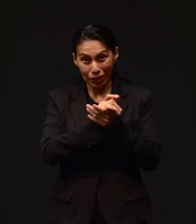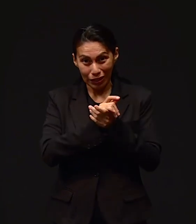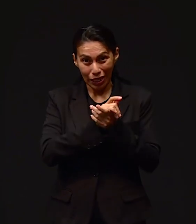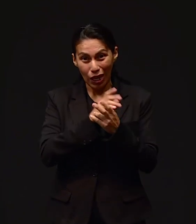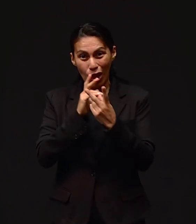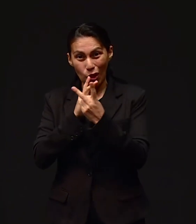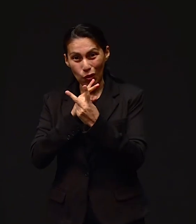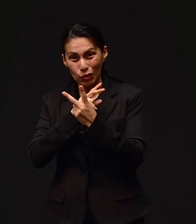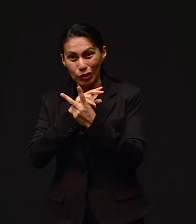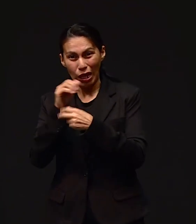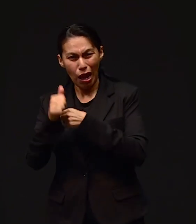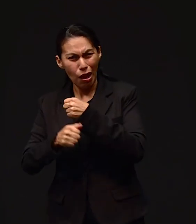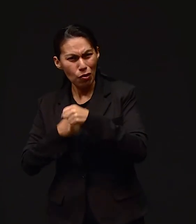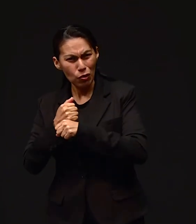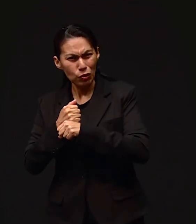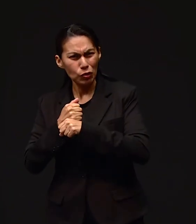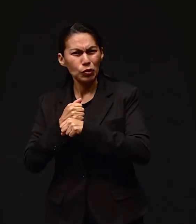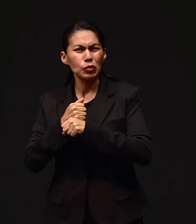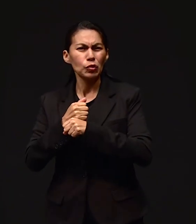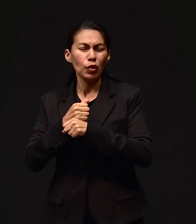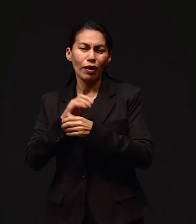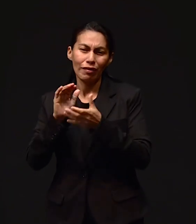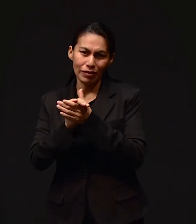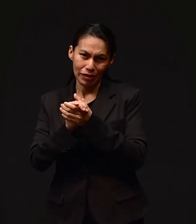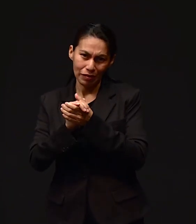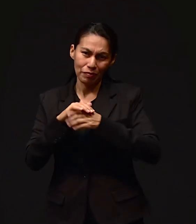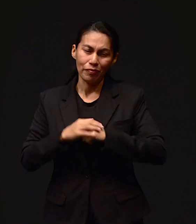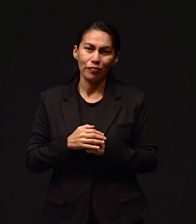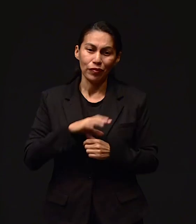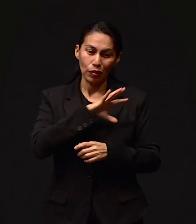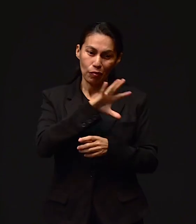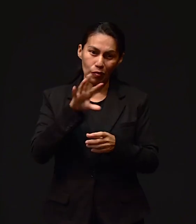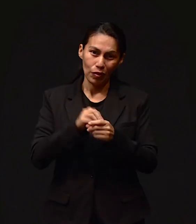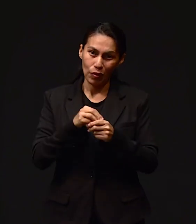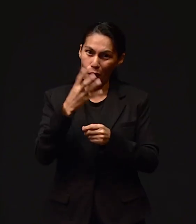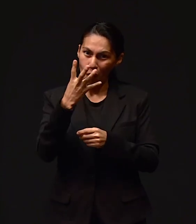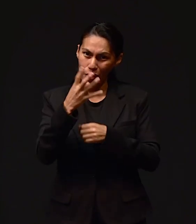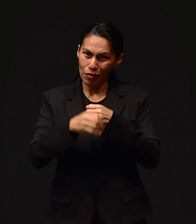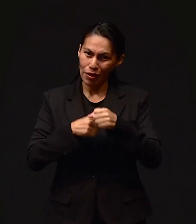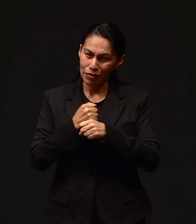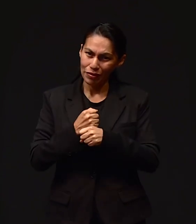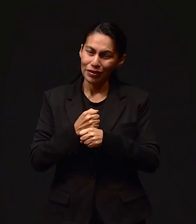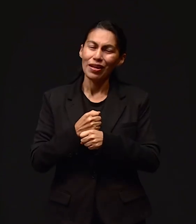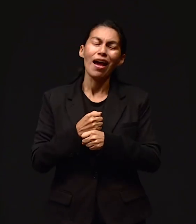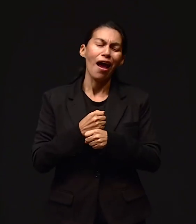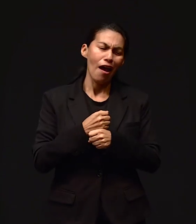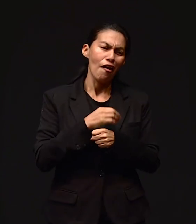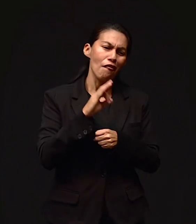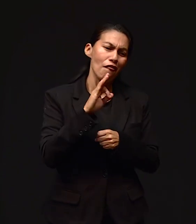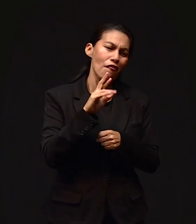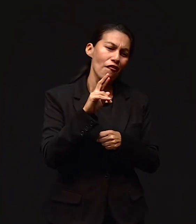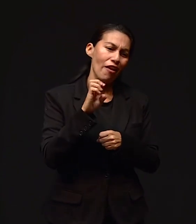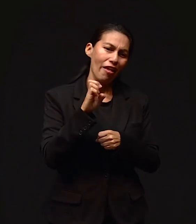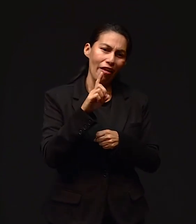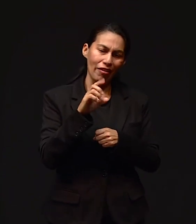¿Tú conociste y aprendiste a orar en tu casa? Cuéntanos algo.